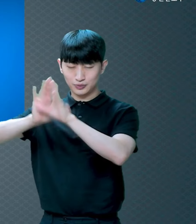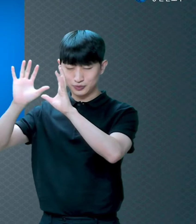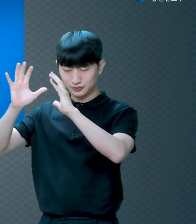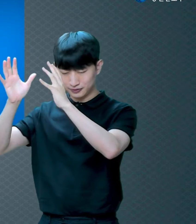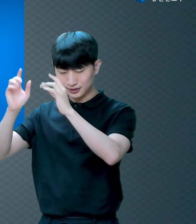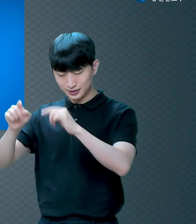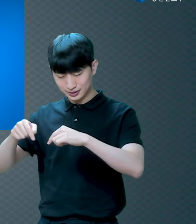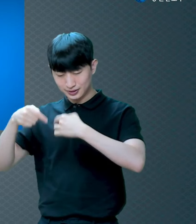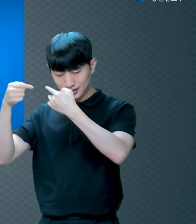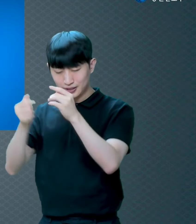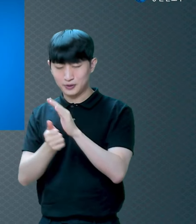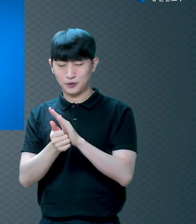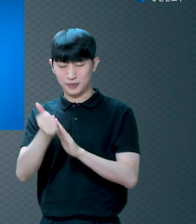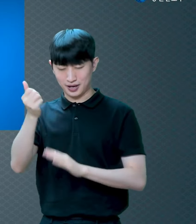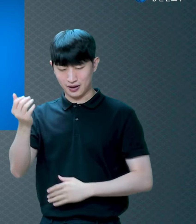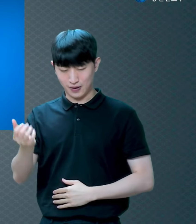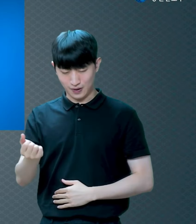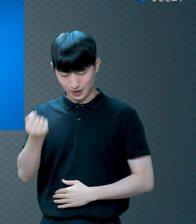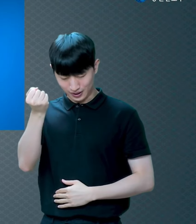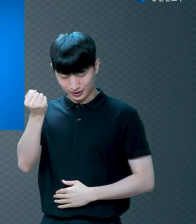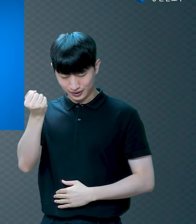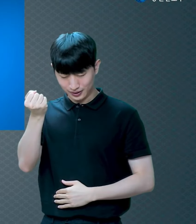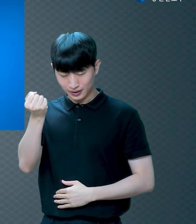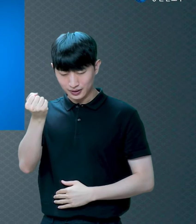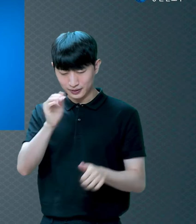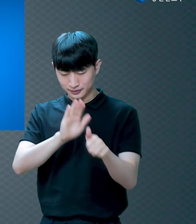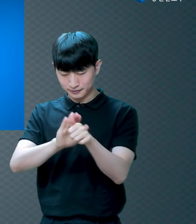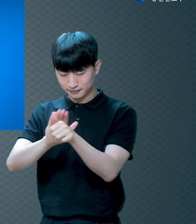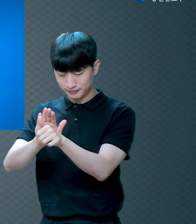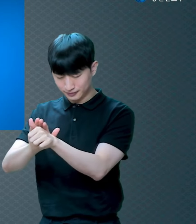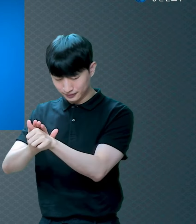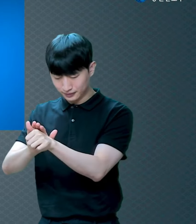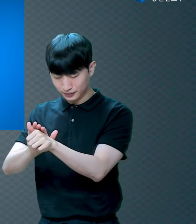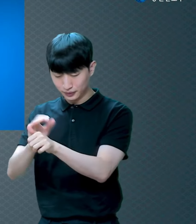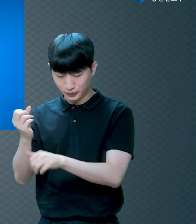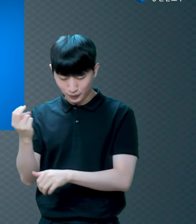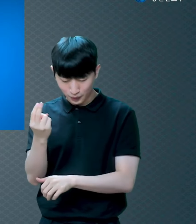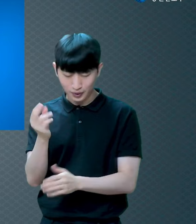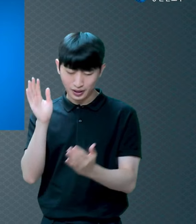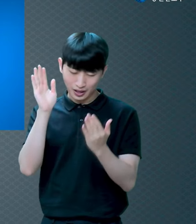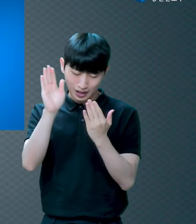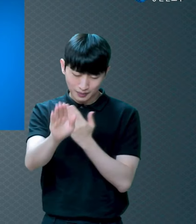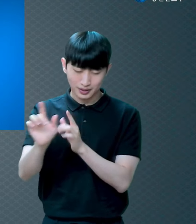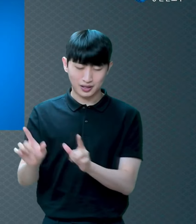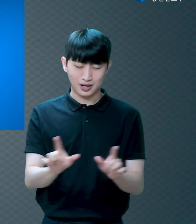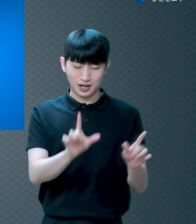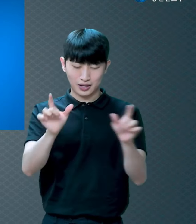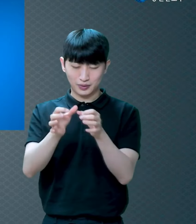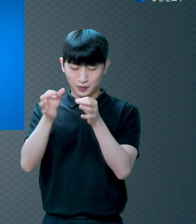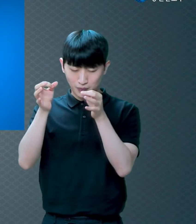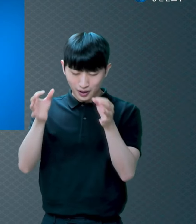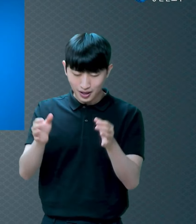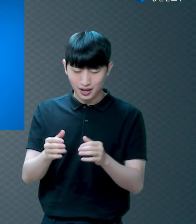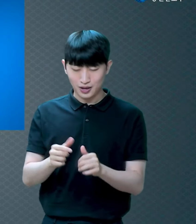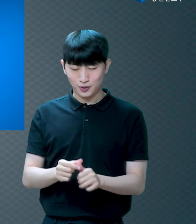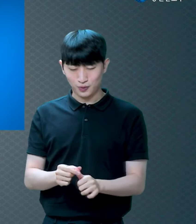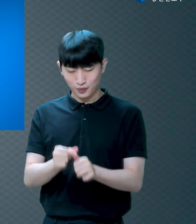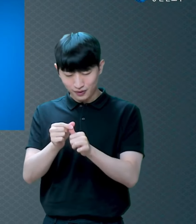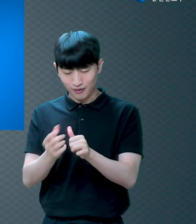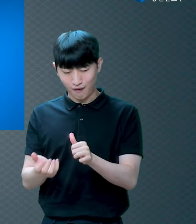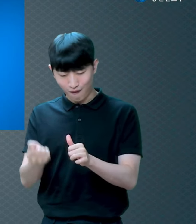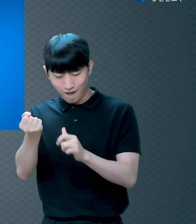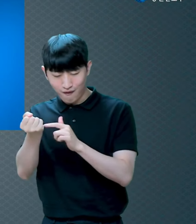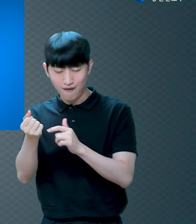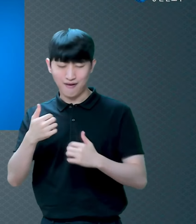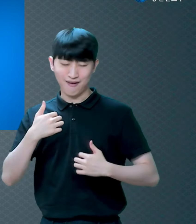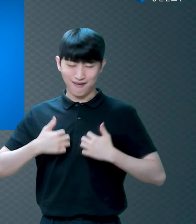구원의 기쁨 가운데 나머지의 생애를 주님과 함께 기쁨으로 살다가